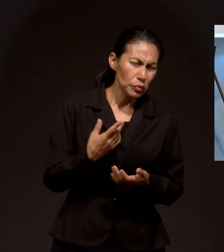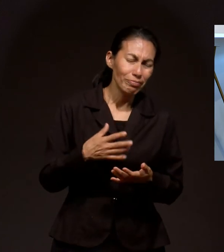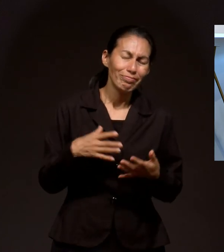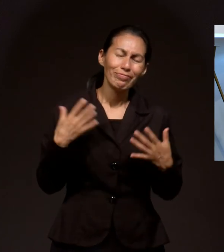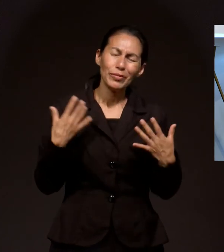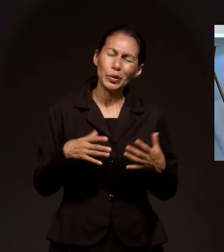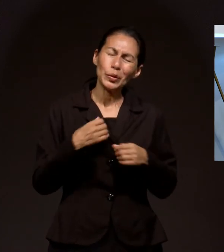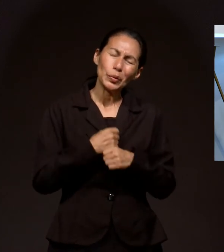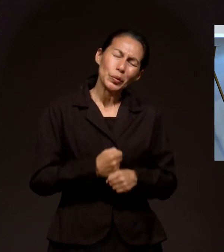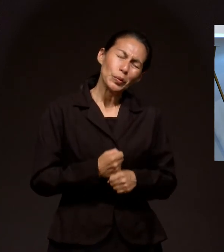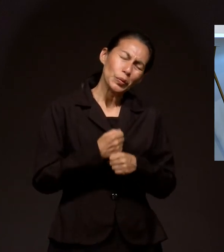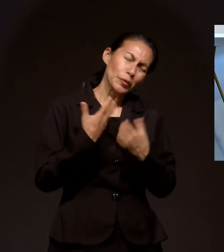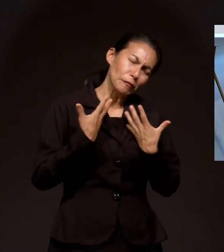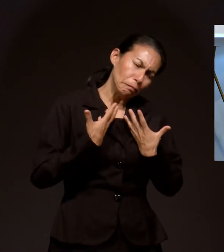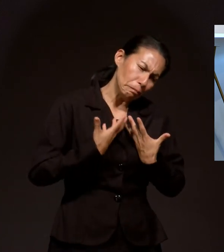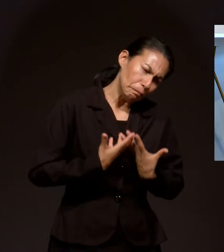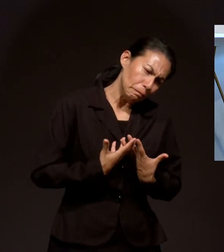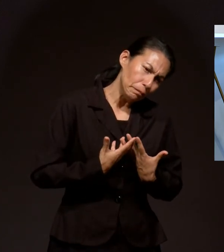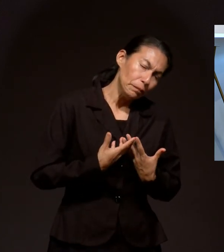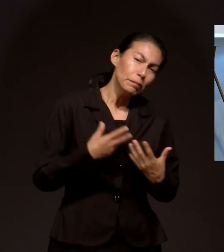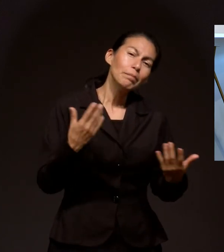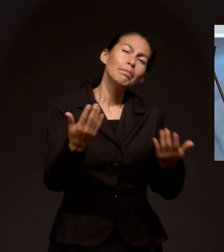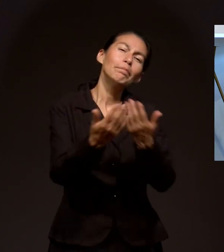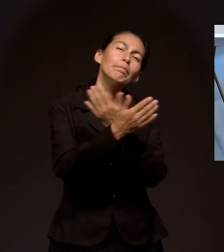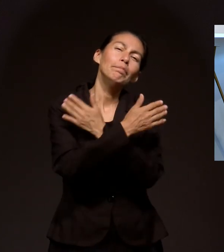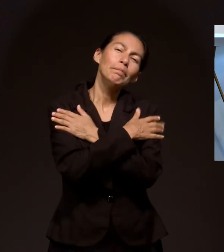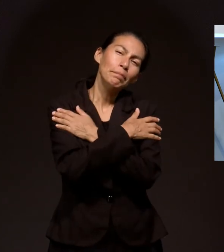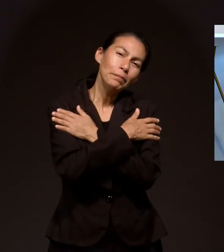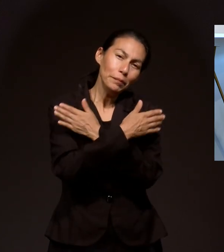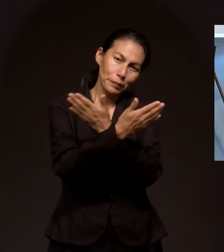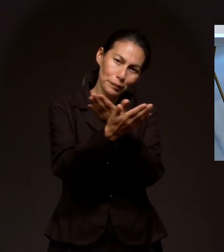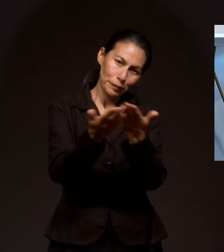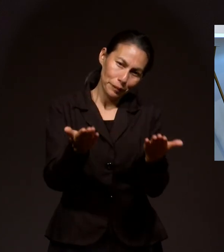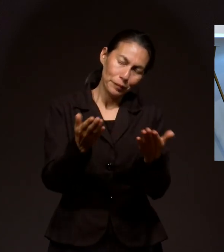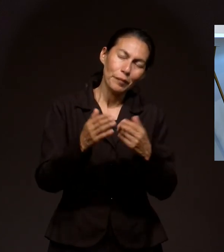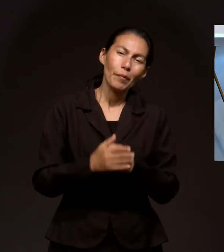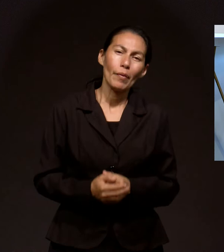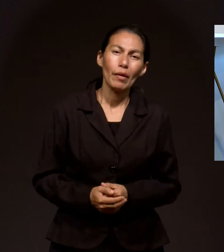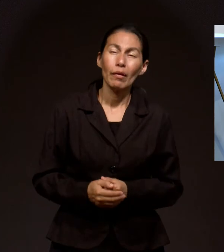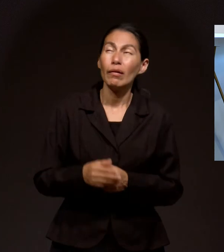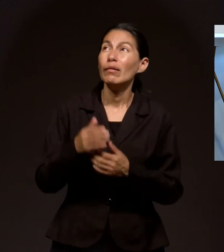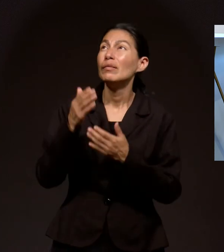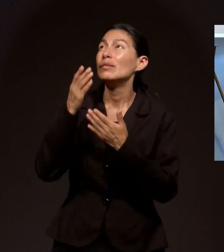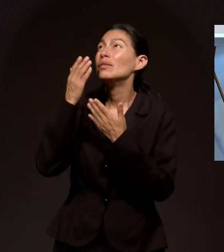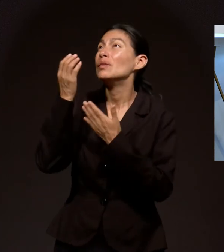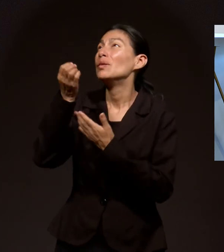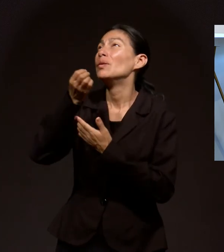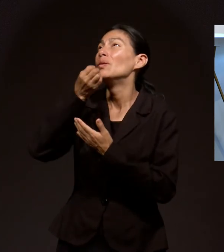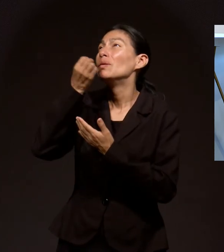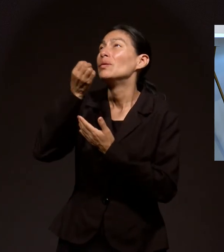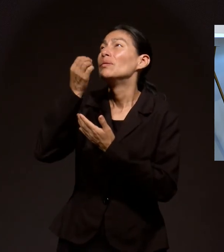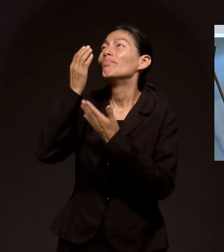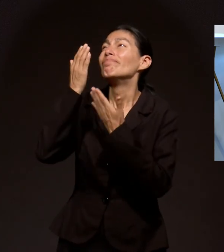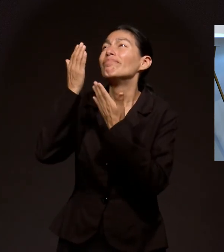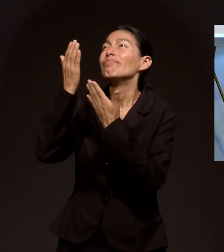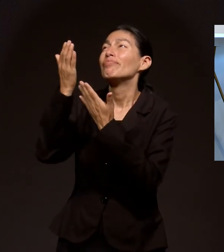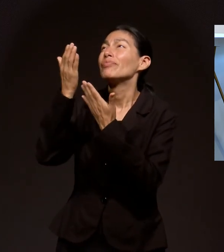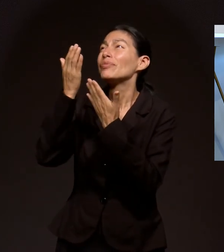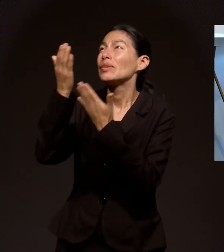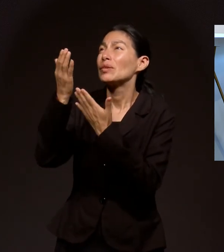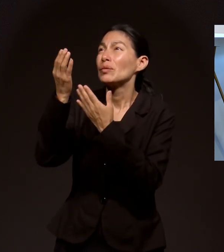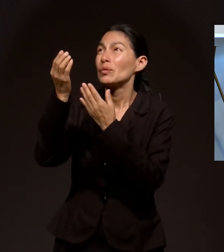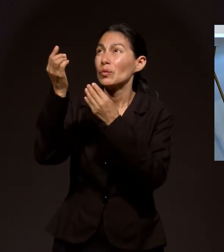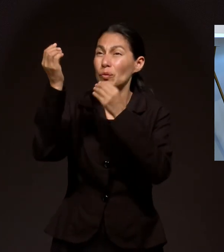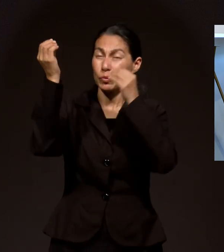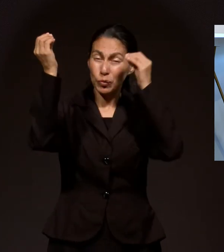noticia Les enviamos un abrazo Muy sentido a ustedes Rogando al cielo Que les